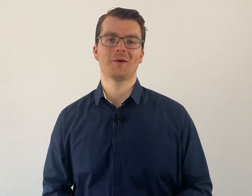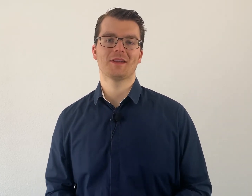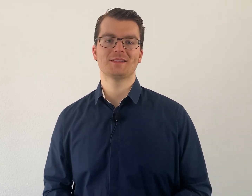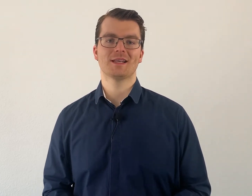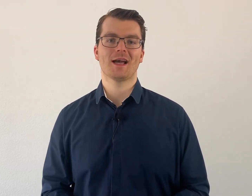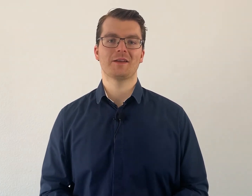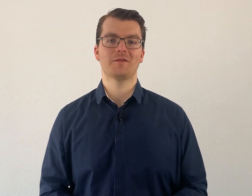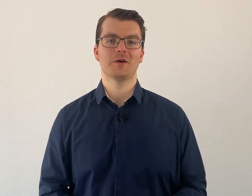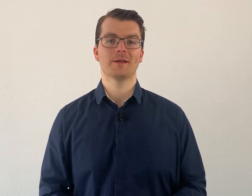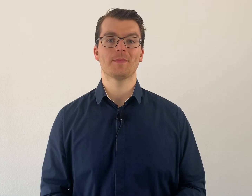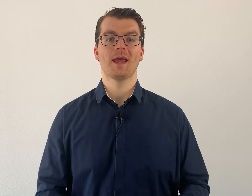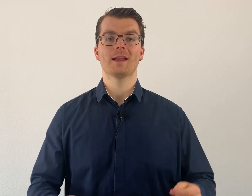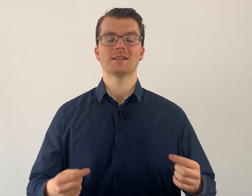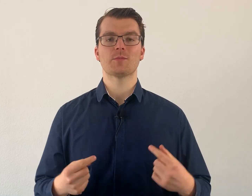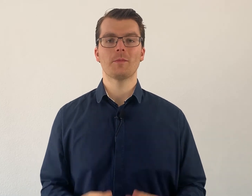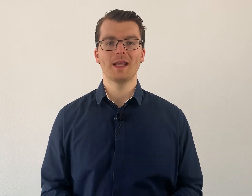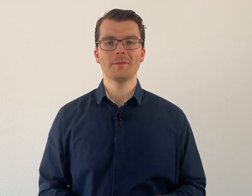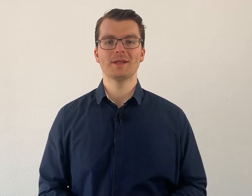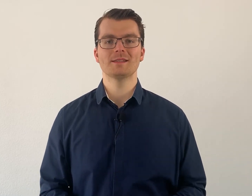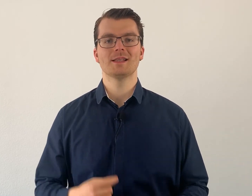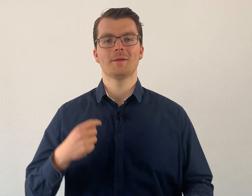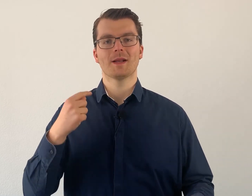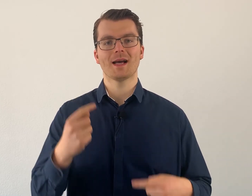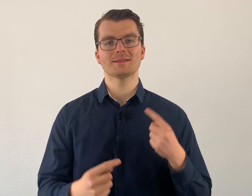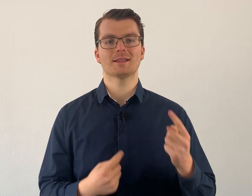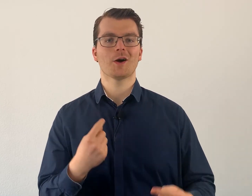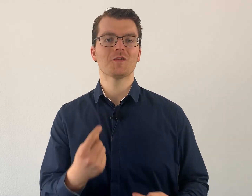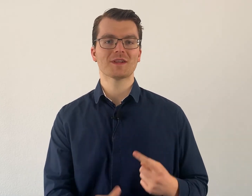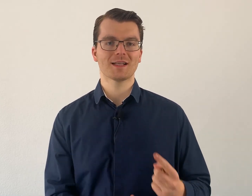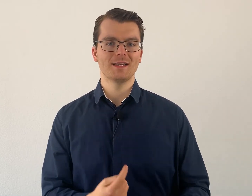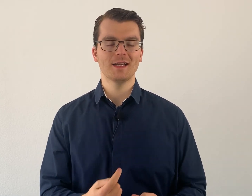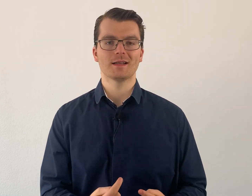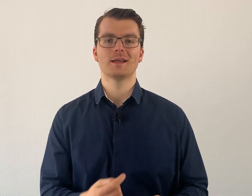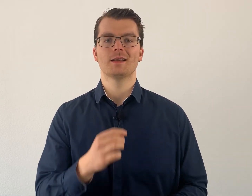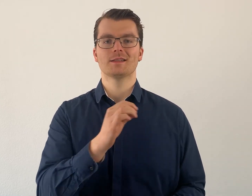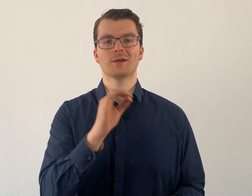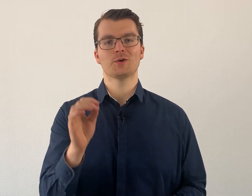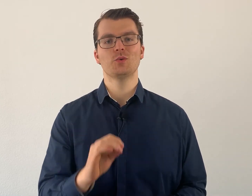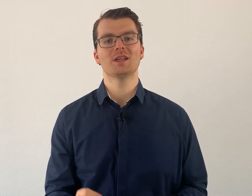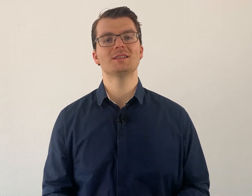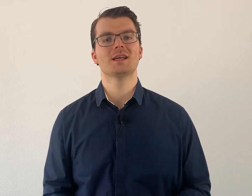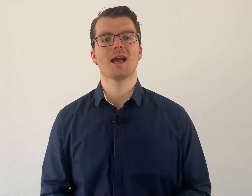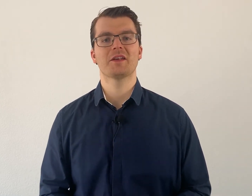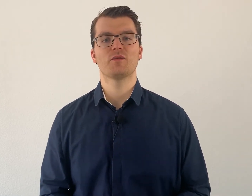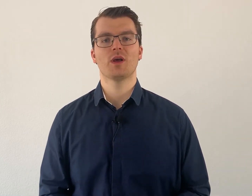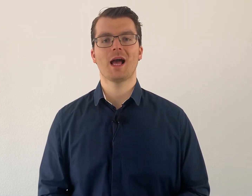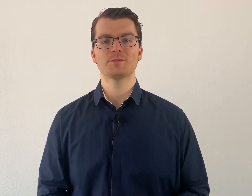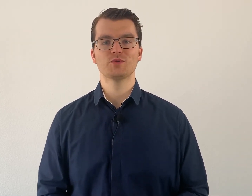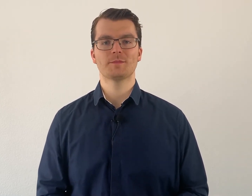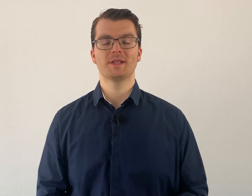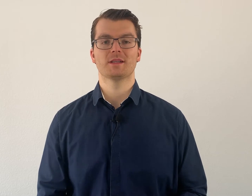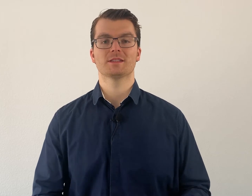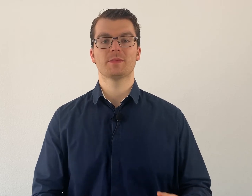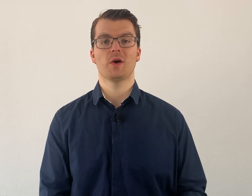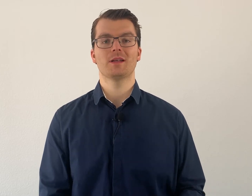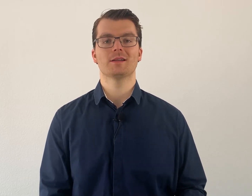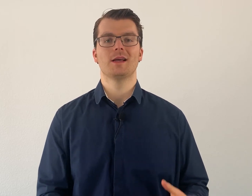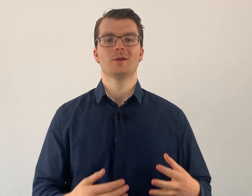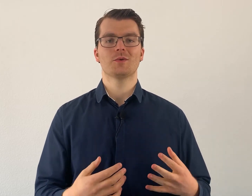auch in dieser Reihenfolge. Das Problem ist, man hat sich darauf trainiert, das auch nur in dieser Reihenfolge abzuspielen. Das bedeutet, du